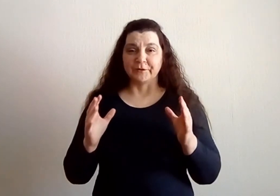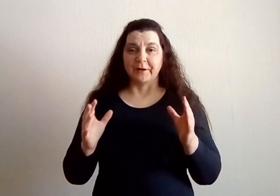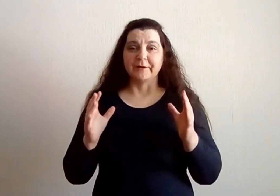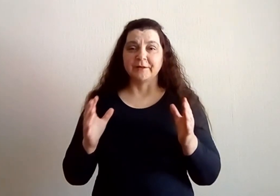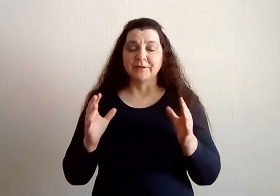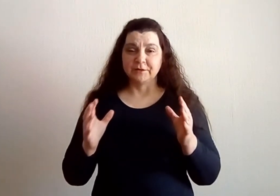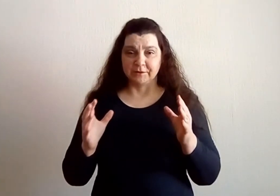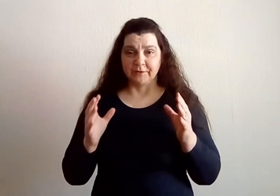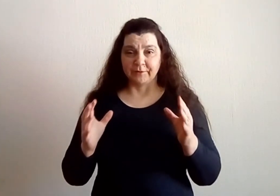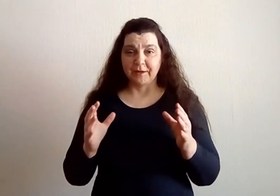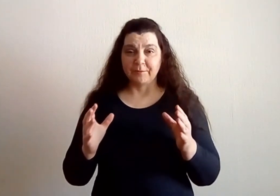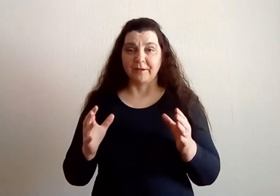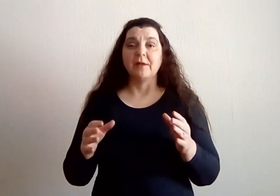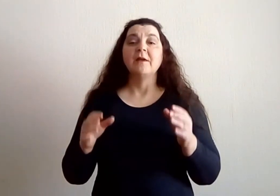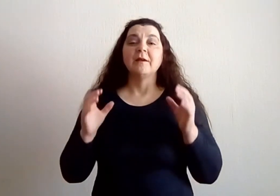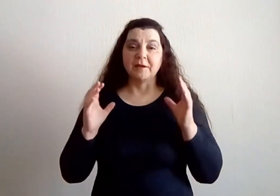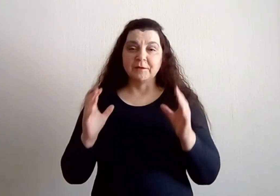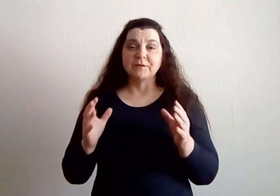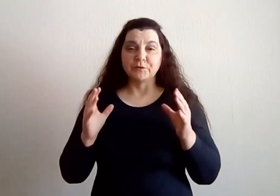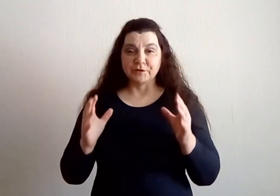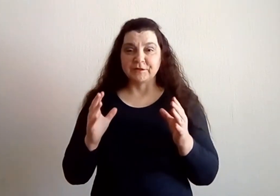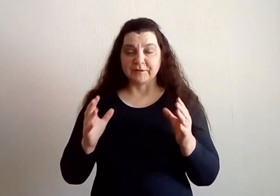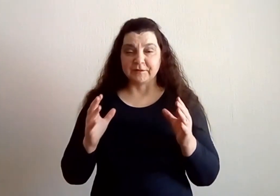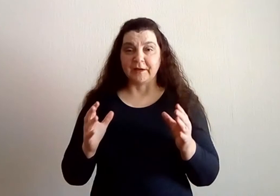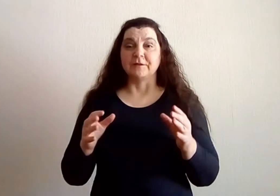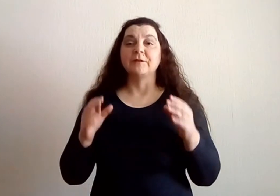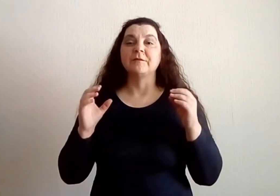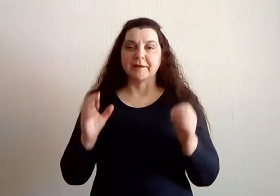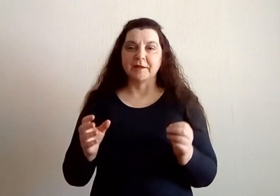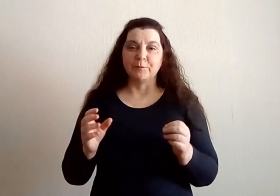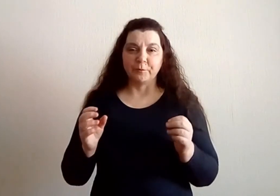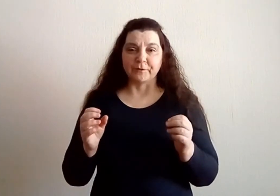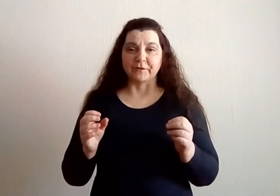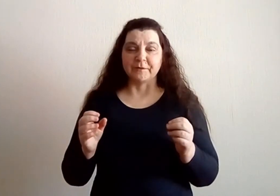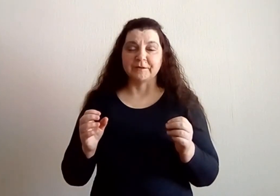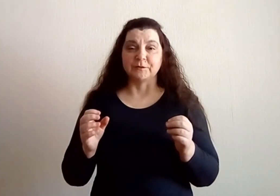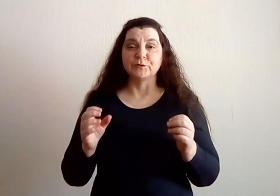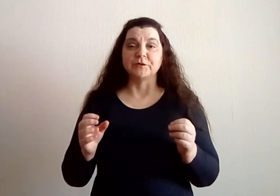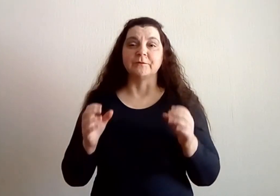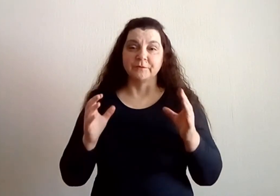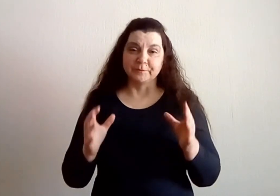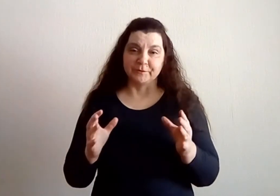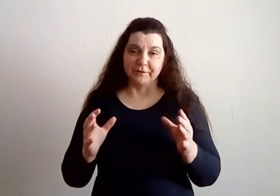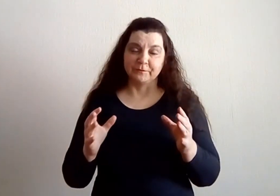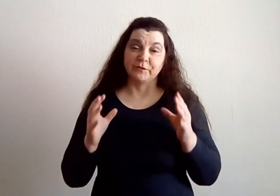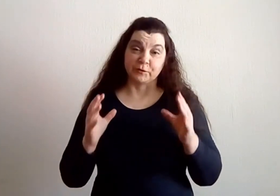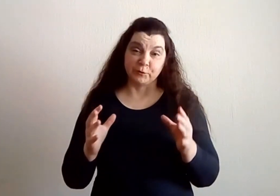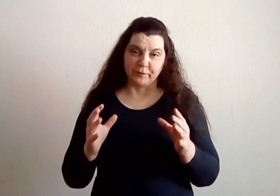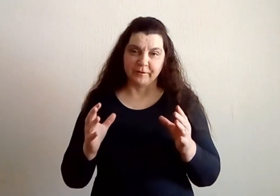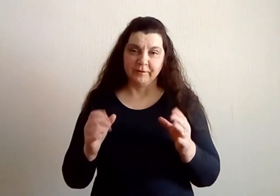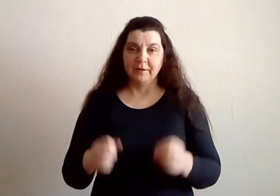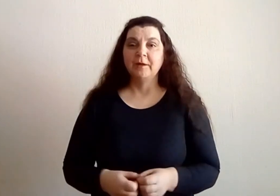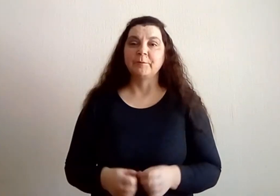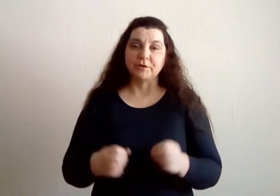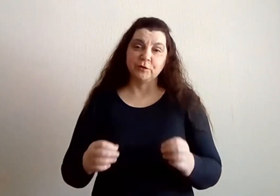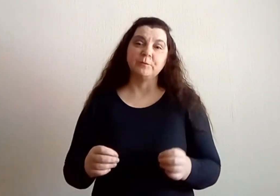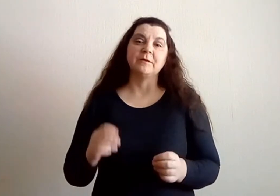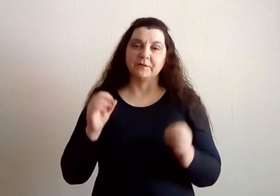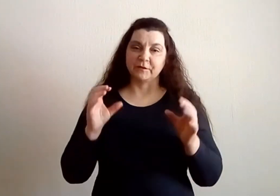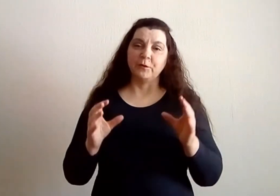ограниченное время, и они точно знают, каким образом это нужно выполнить в срок, причем в срок